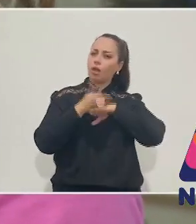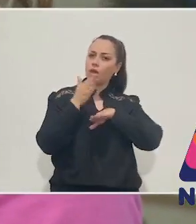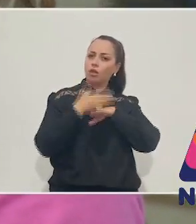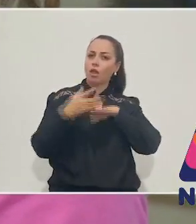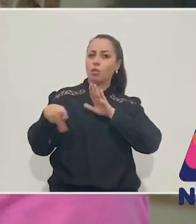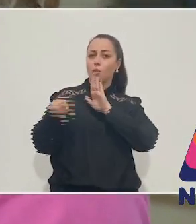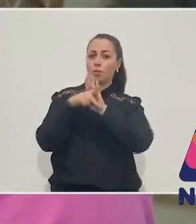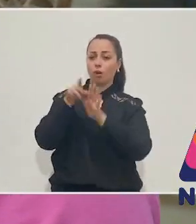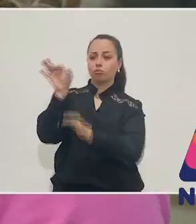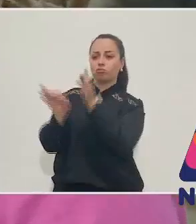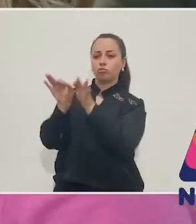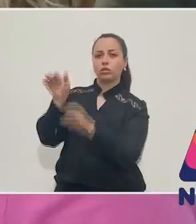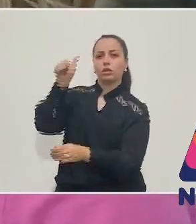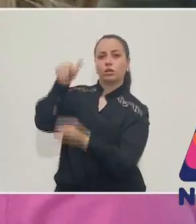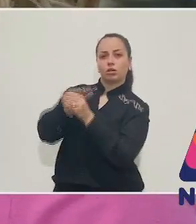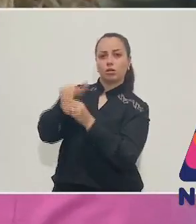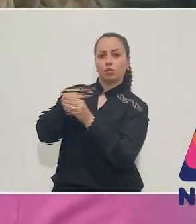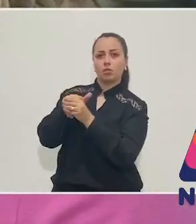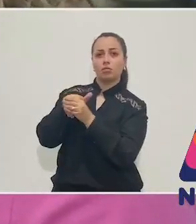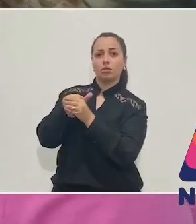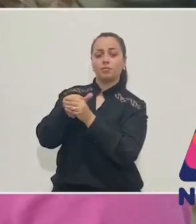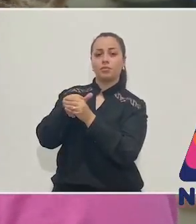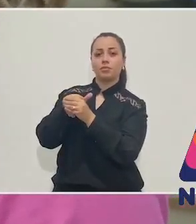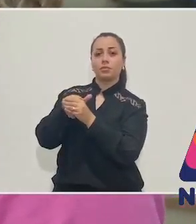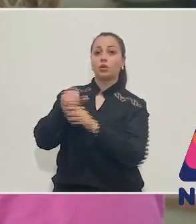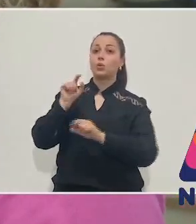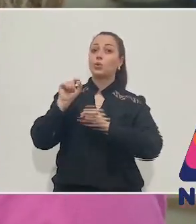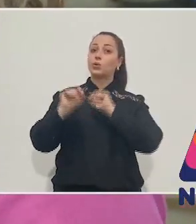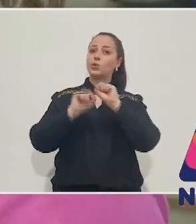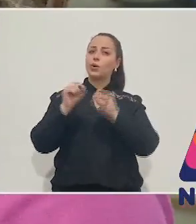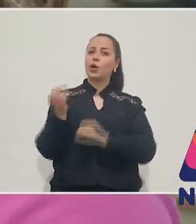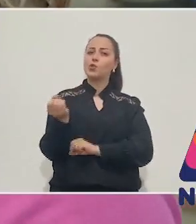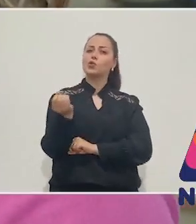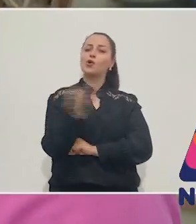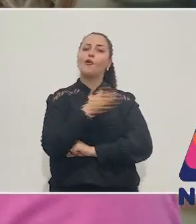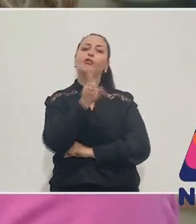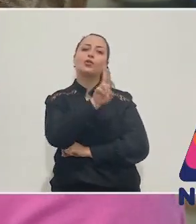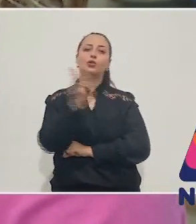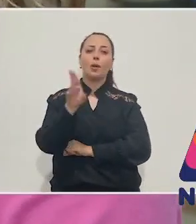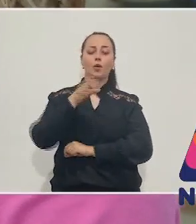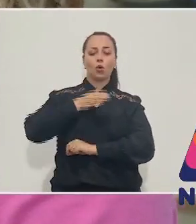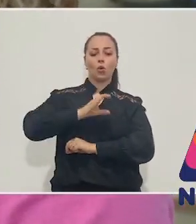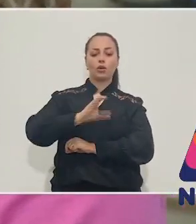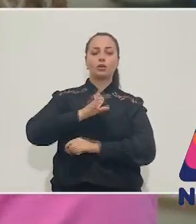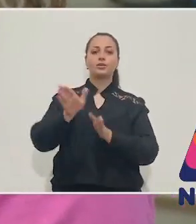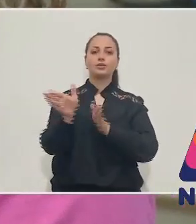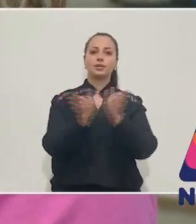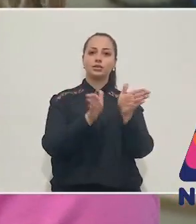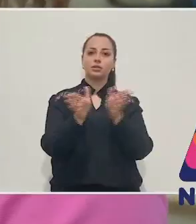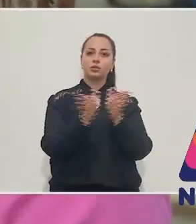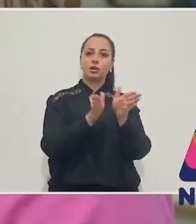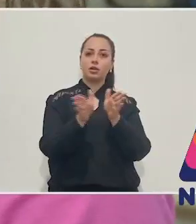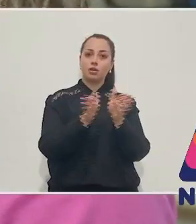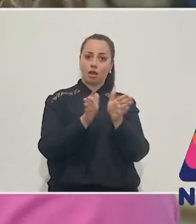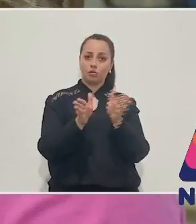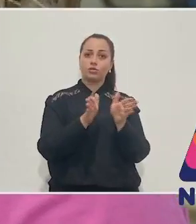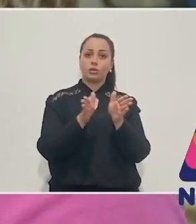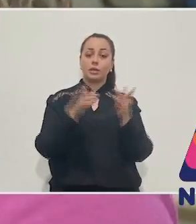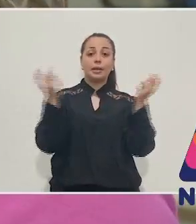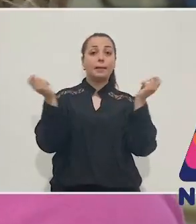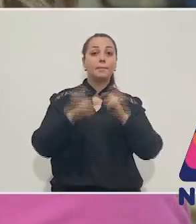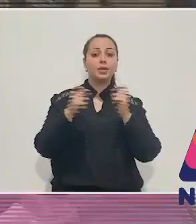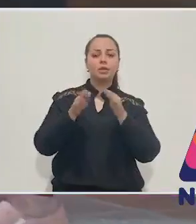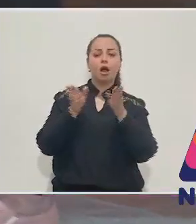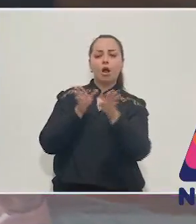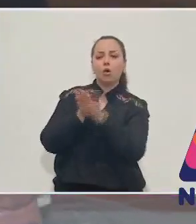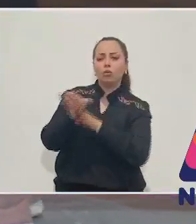justiça eleitoral, eles têm também essa incumbência que a gente chama agora esse ano de coordenador de acessibilidade, que vai